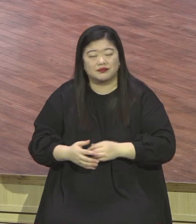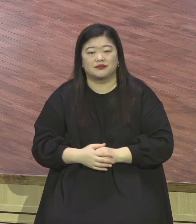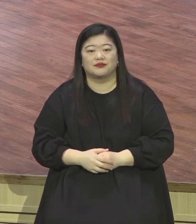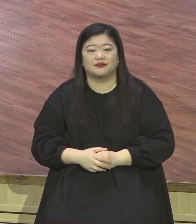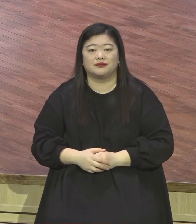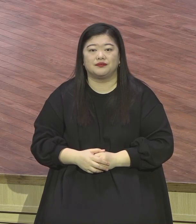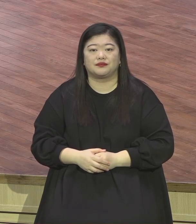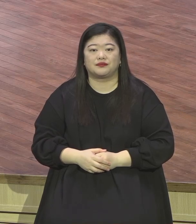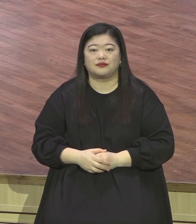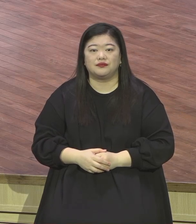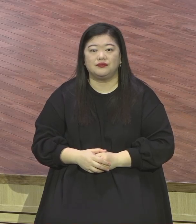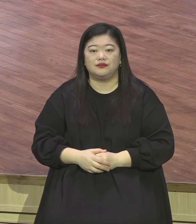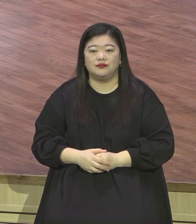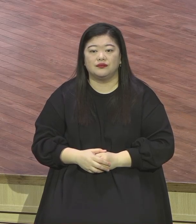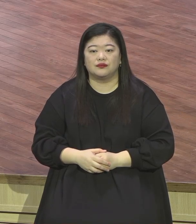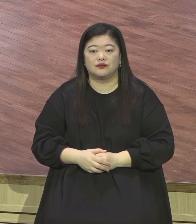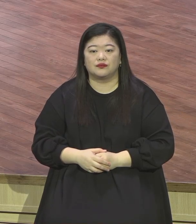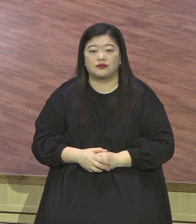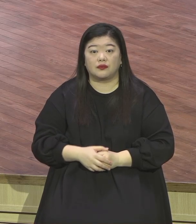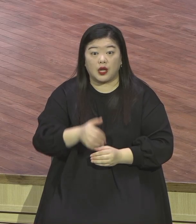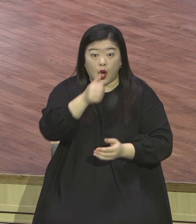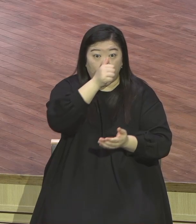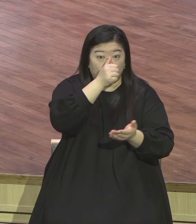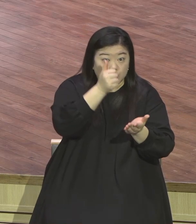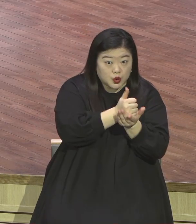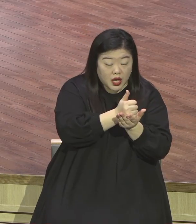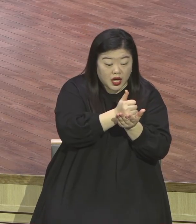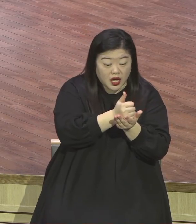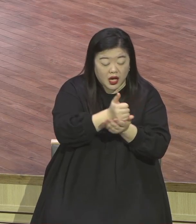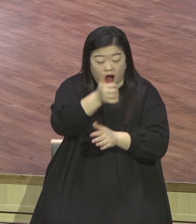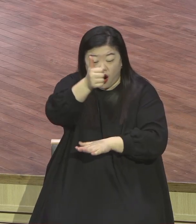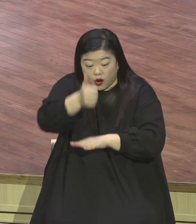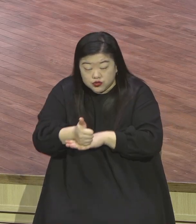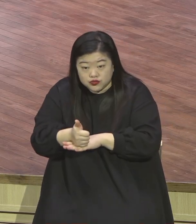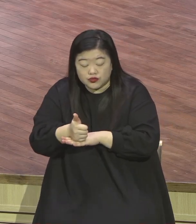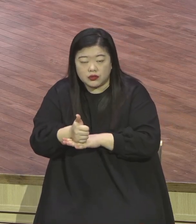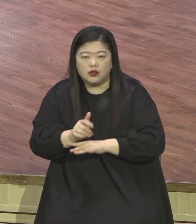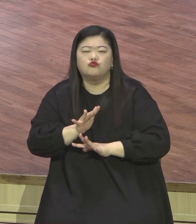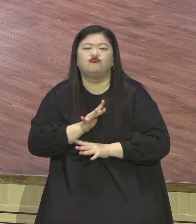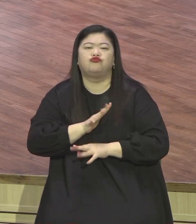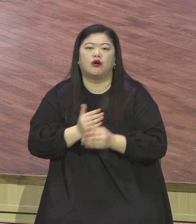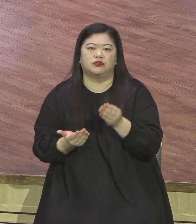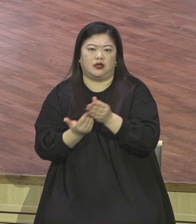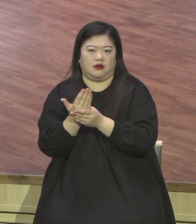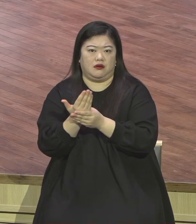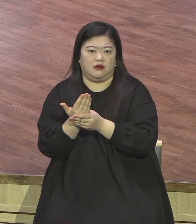반응이 뭡니까 두려움입니다 죄의 결과 하나님 따라 저줍니다